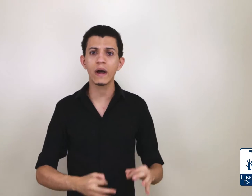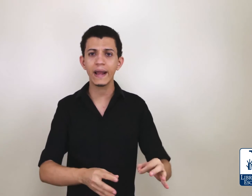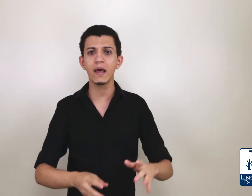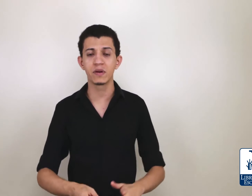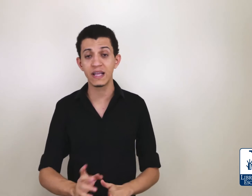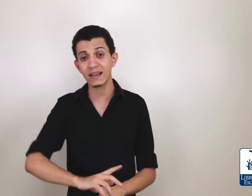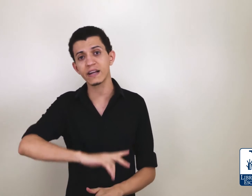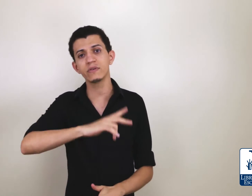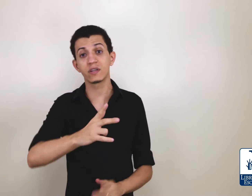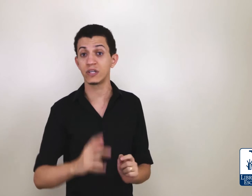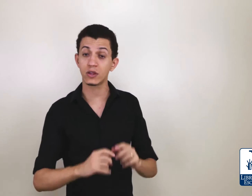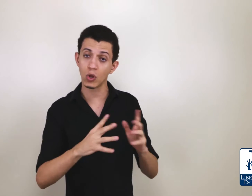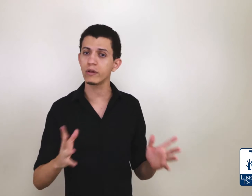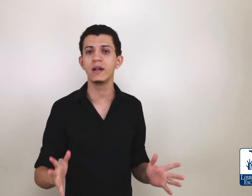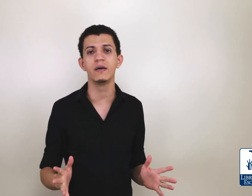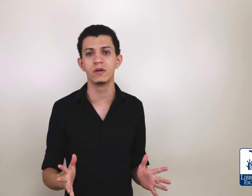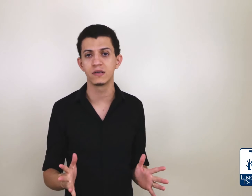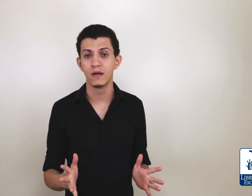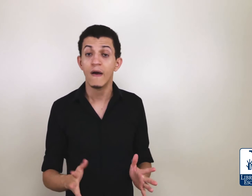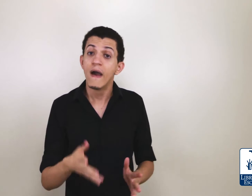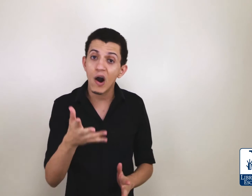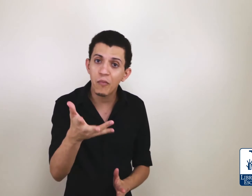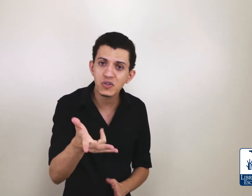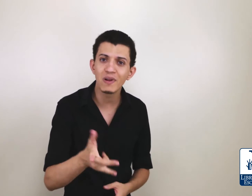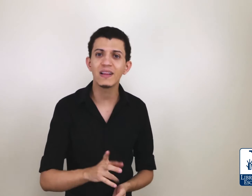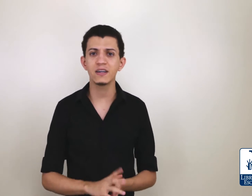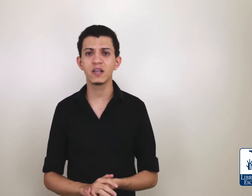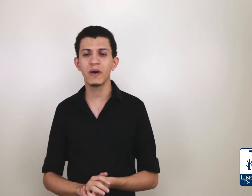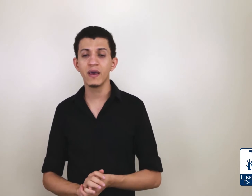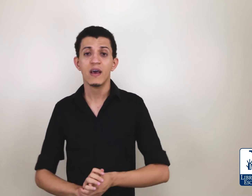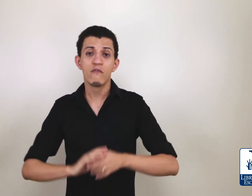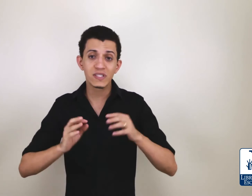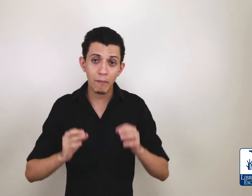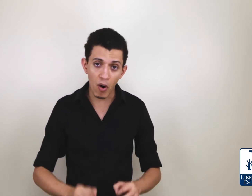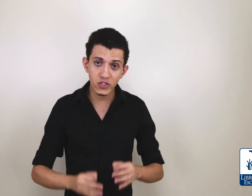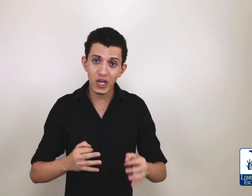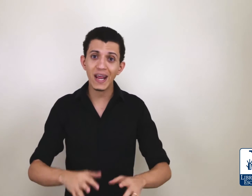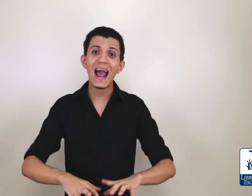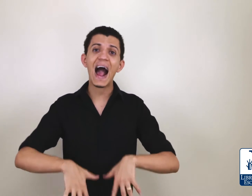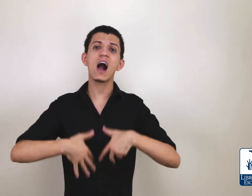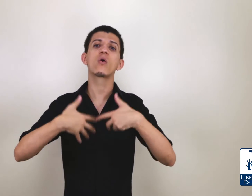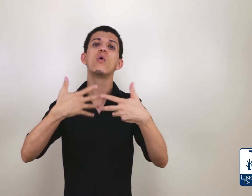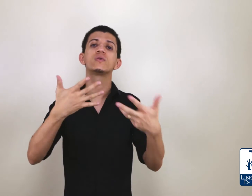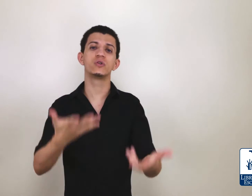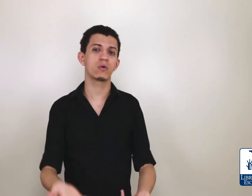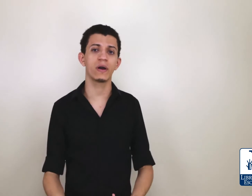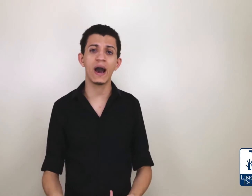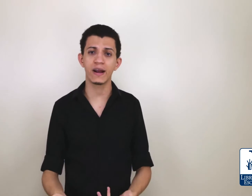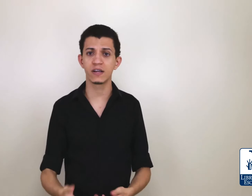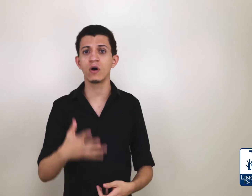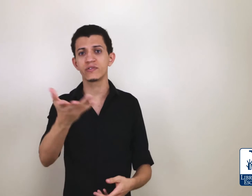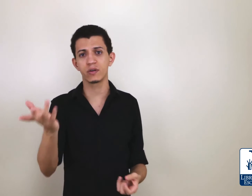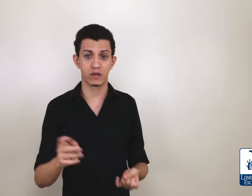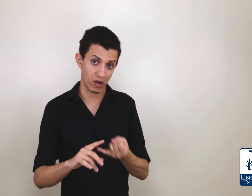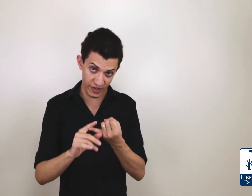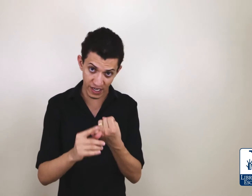em Libras. Nem a tradução. Já é todo em Libras. É uma possibilidade também. Você pode criar cursos de qualquer área. Você gosta de fazer o quê? Gosta de fazer